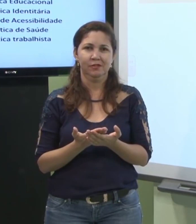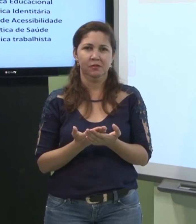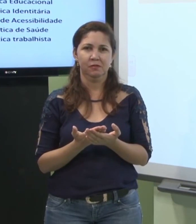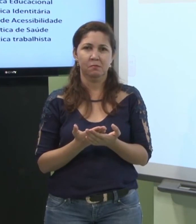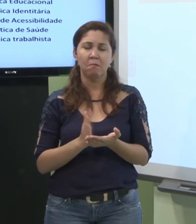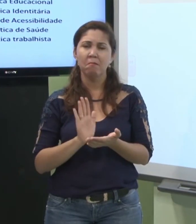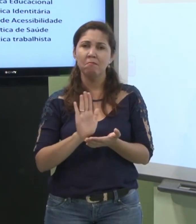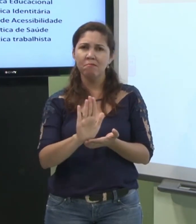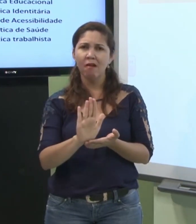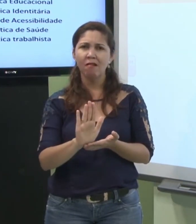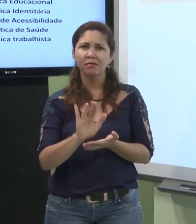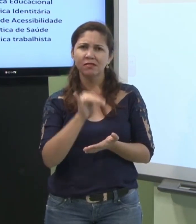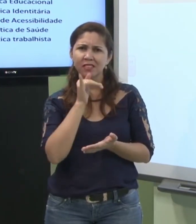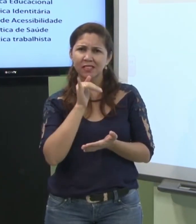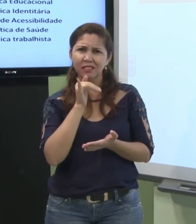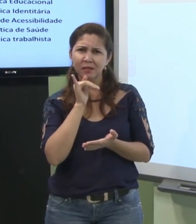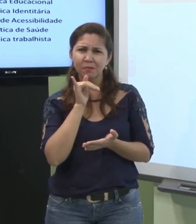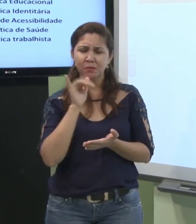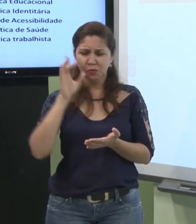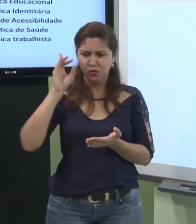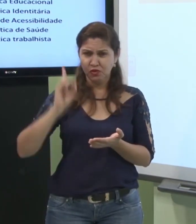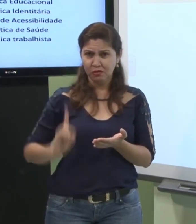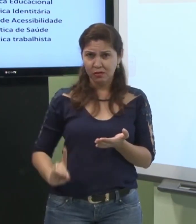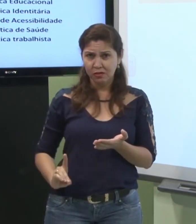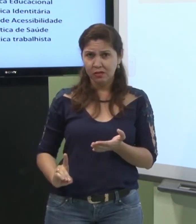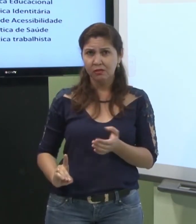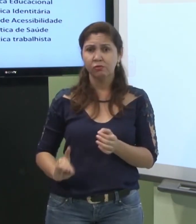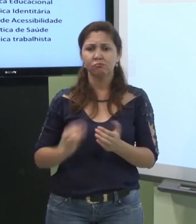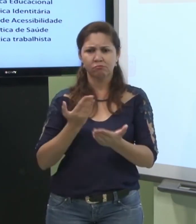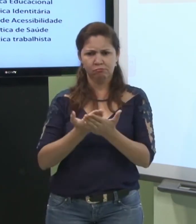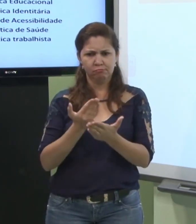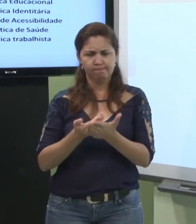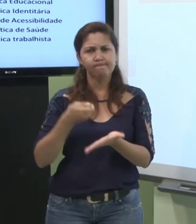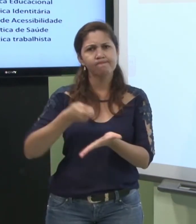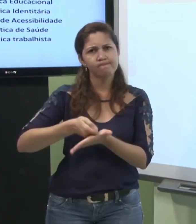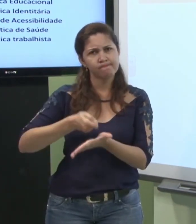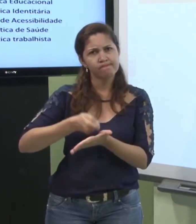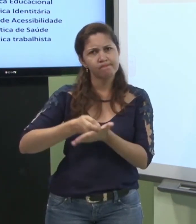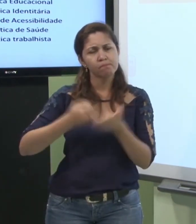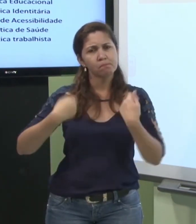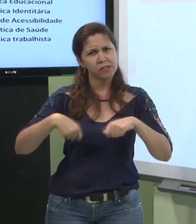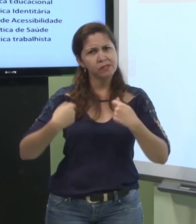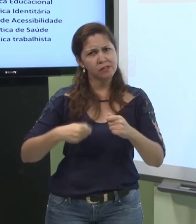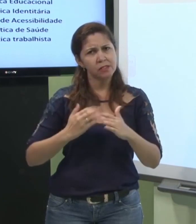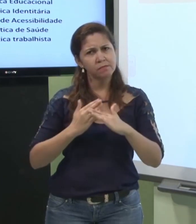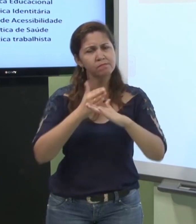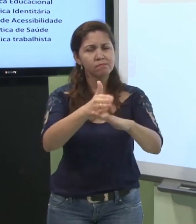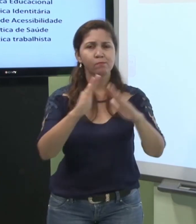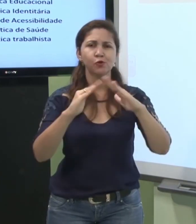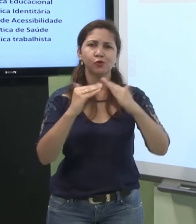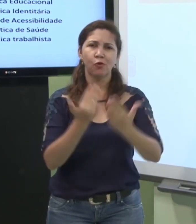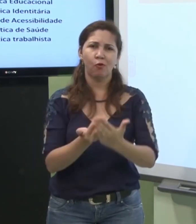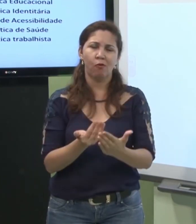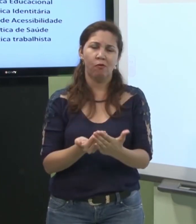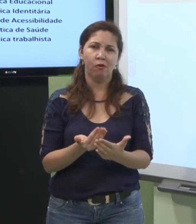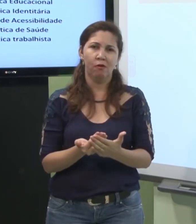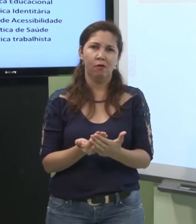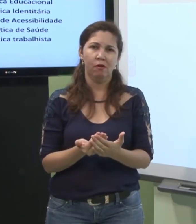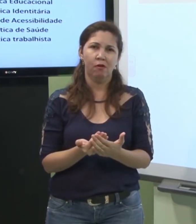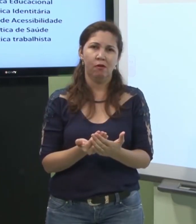tem diversos estudos que falam desses direitos que cobram esses direitos por exemplo o direito de